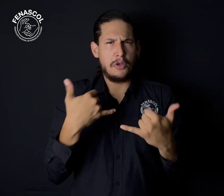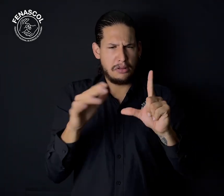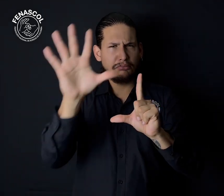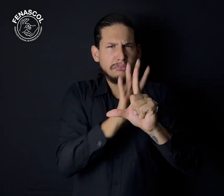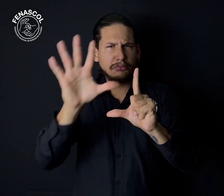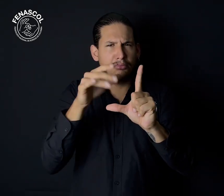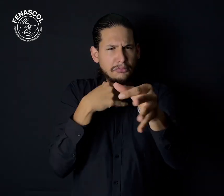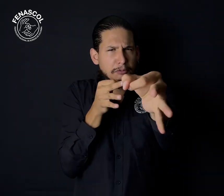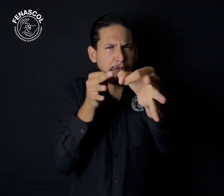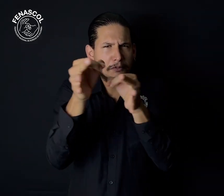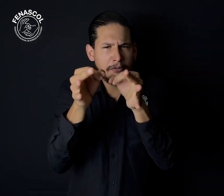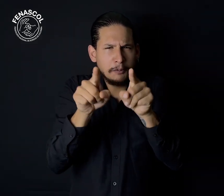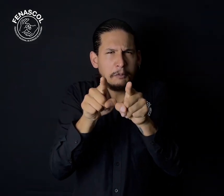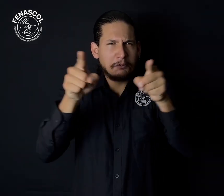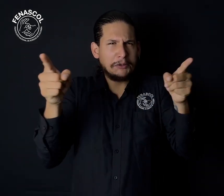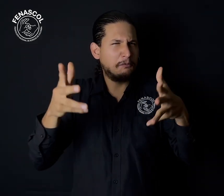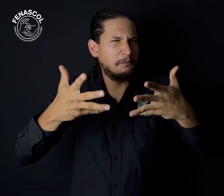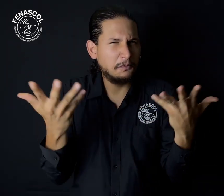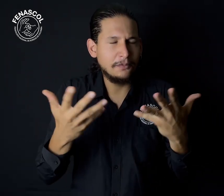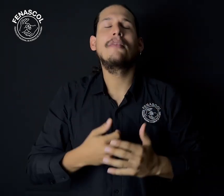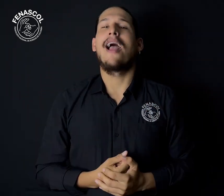Ahora, en este video, voy a hacerles otra explicación.